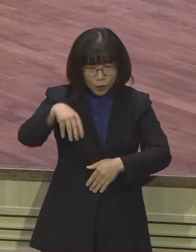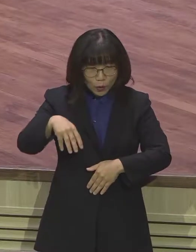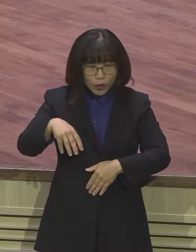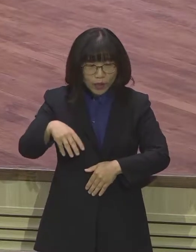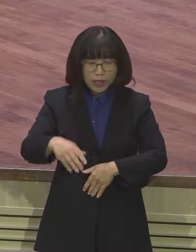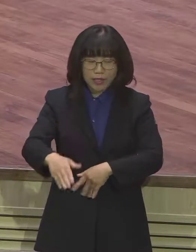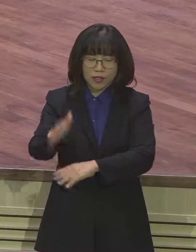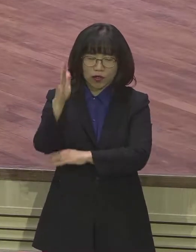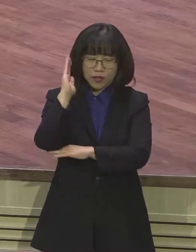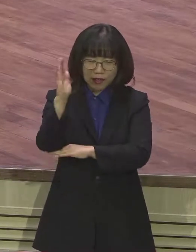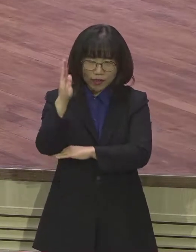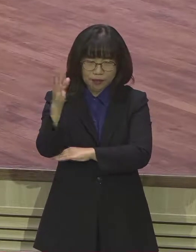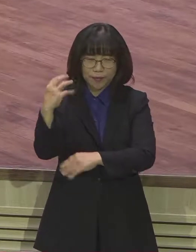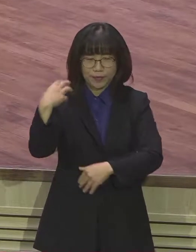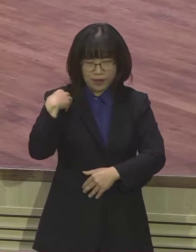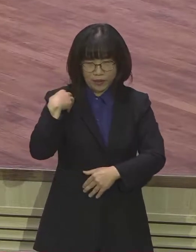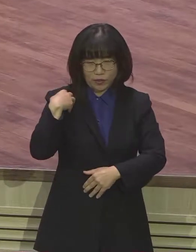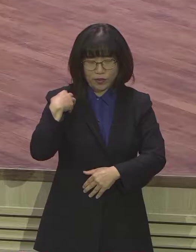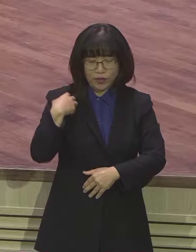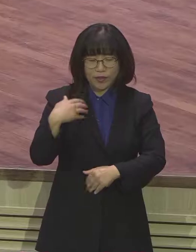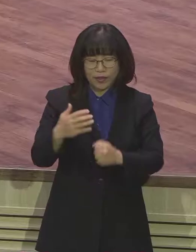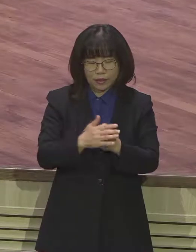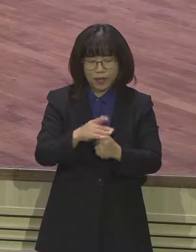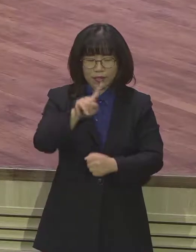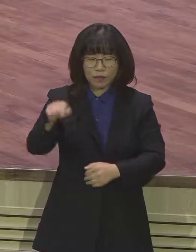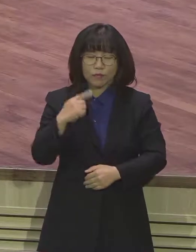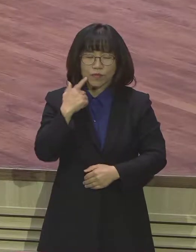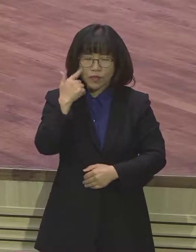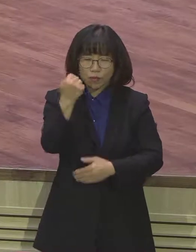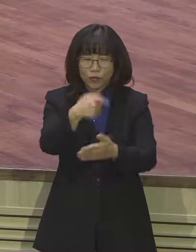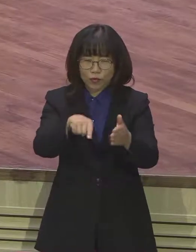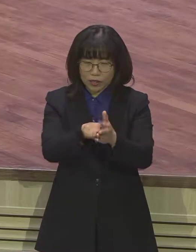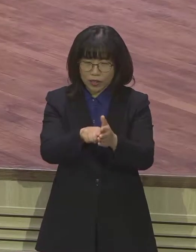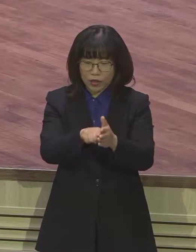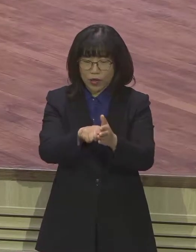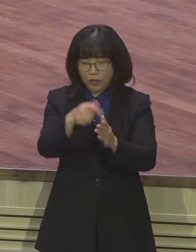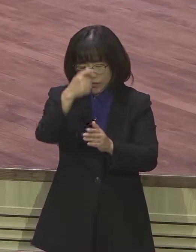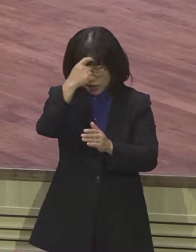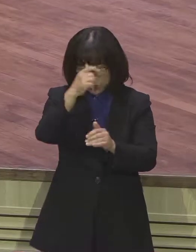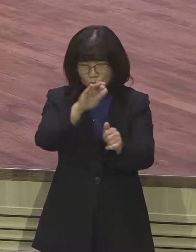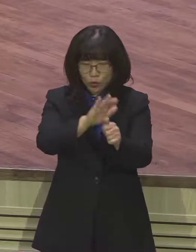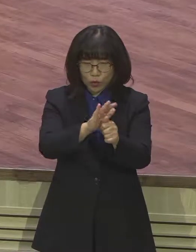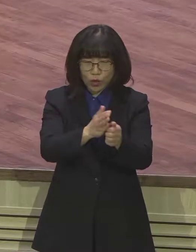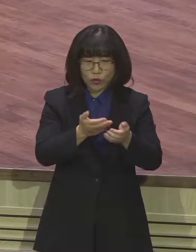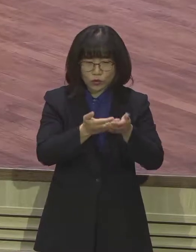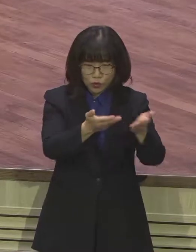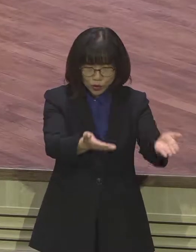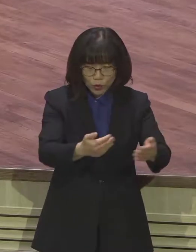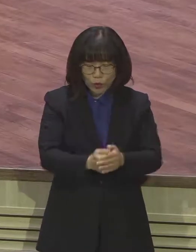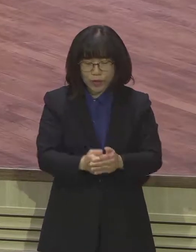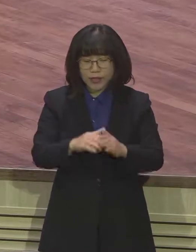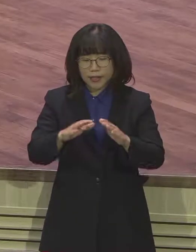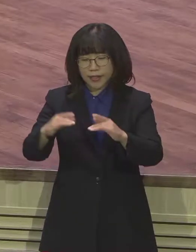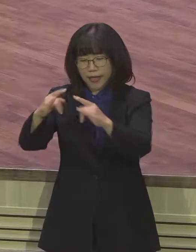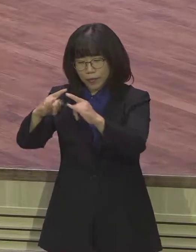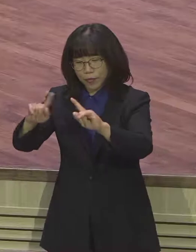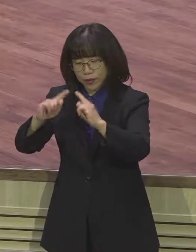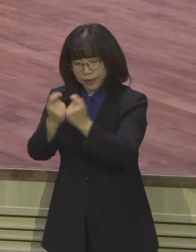목사님의 사역과 또 오력을 위해서 기도해 주시고 내일 오전에 입국하는 우리 캠프팀을 위해서 지속으로 기도해